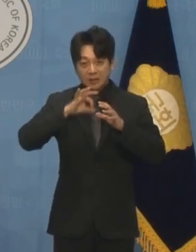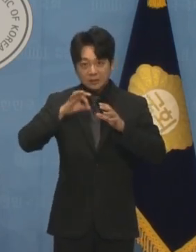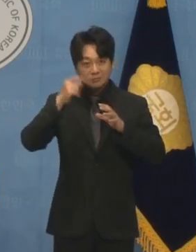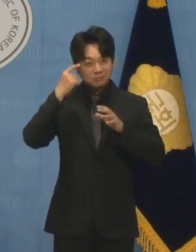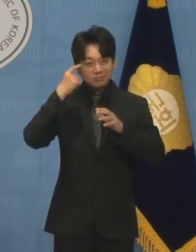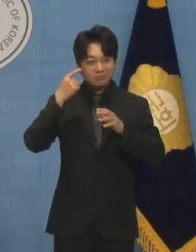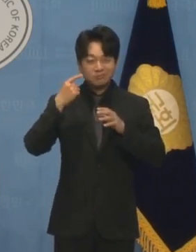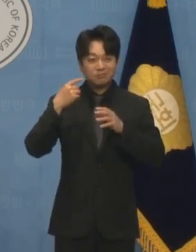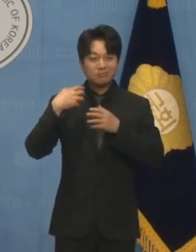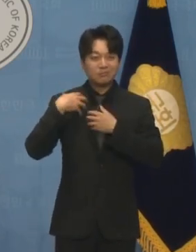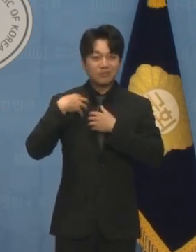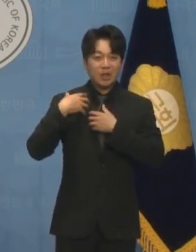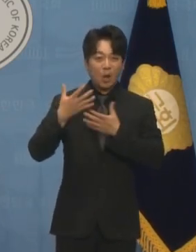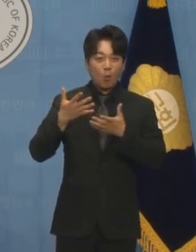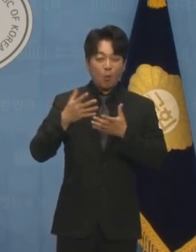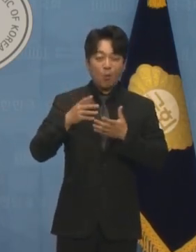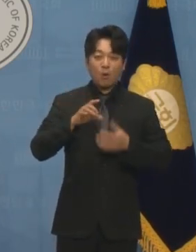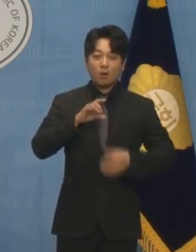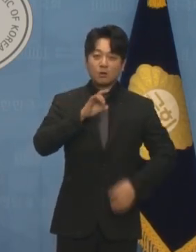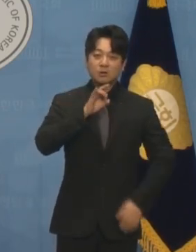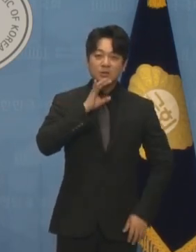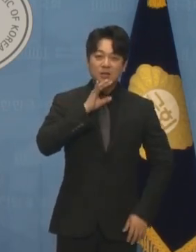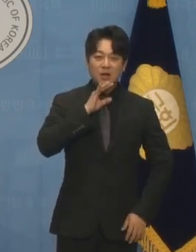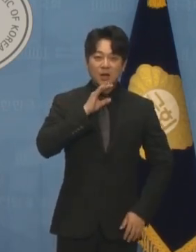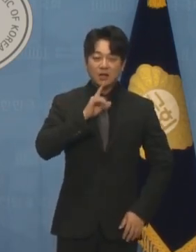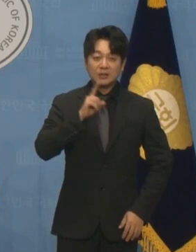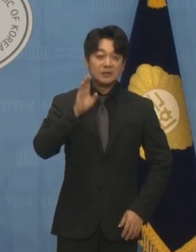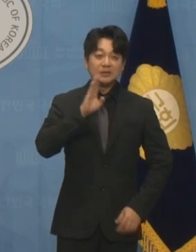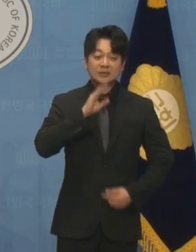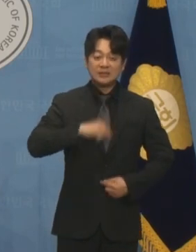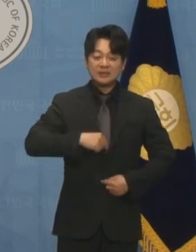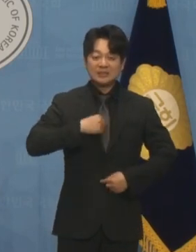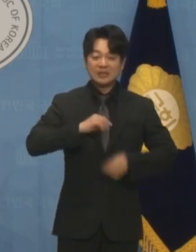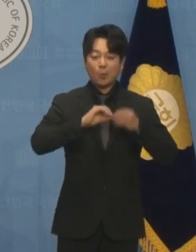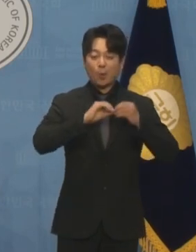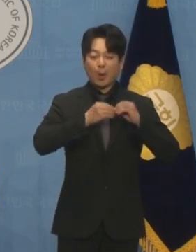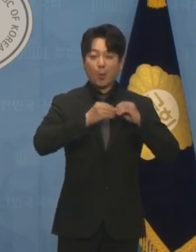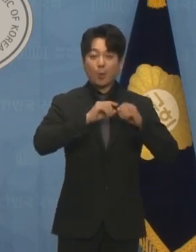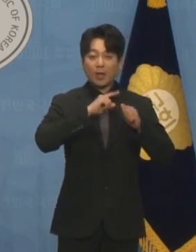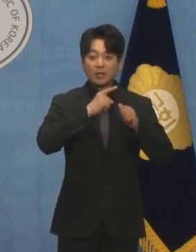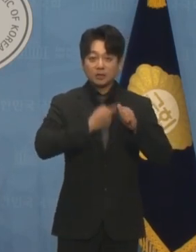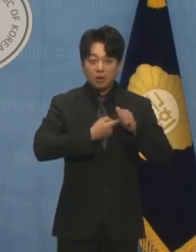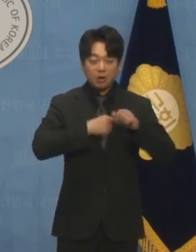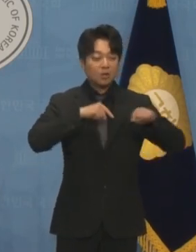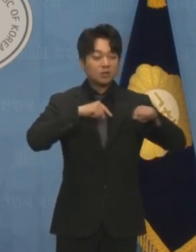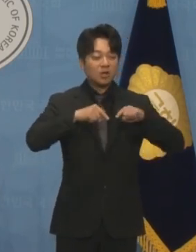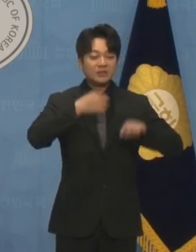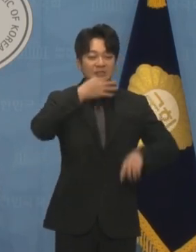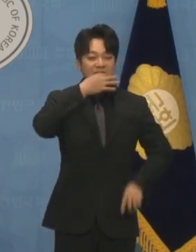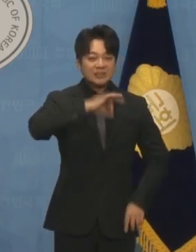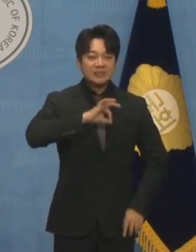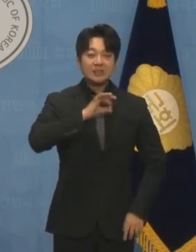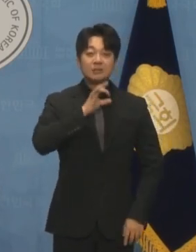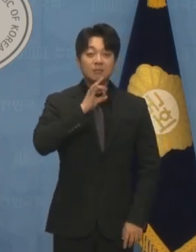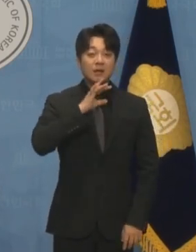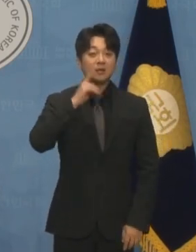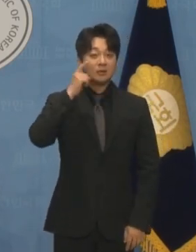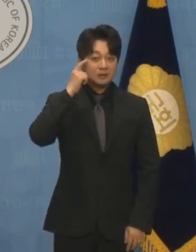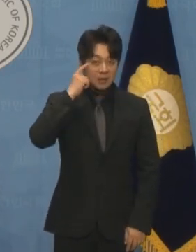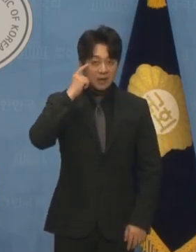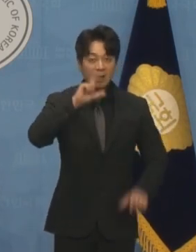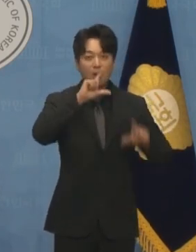사실관계만져 왜곡해 정략적 이득만 노리는 이들의 행태가